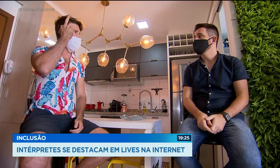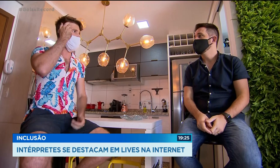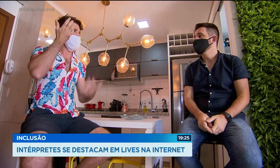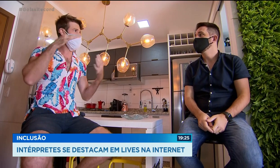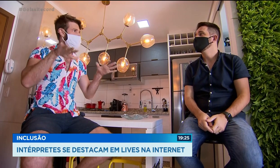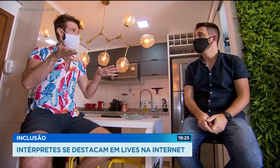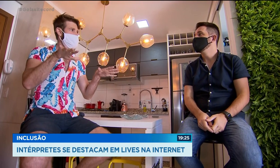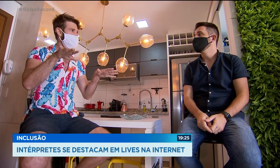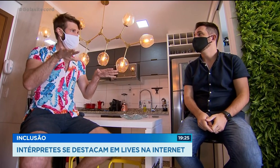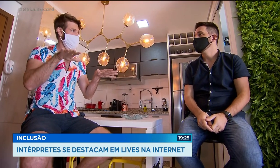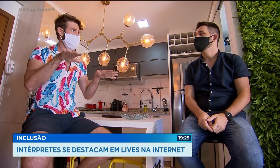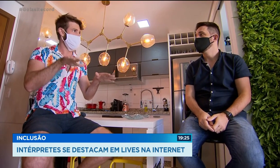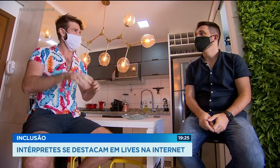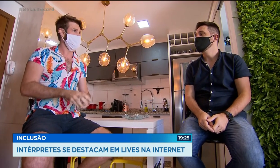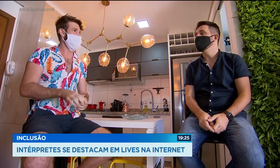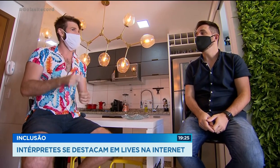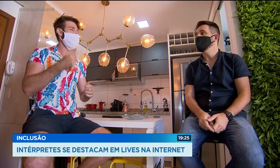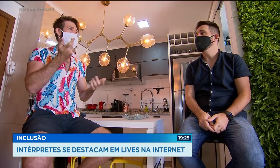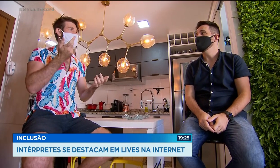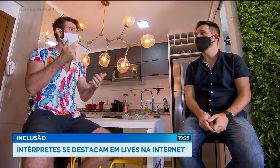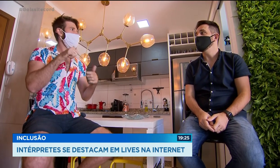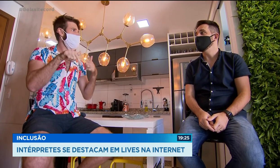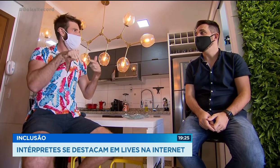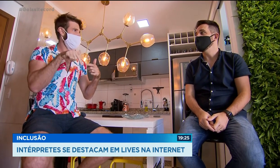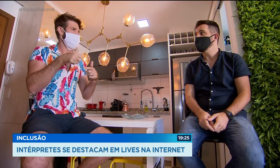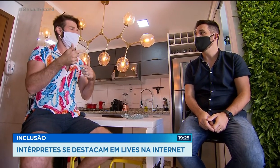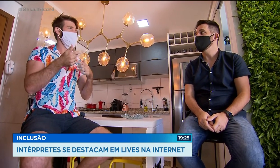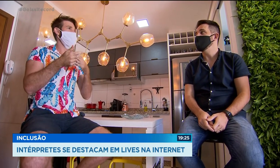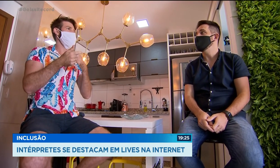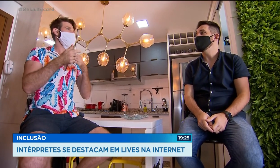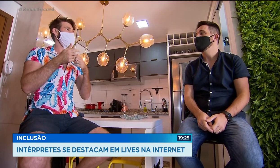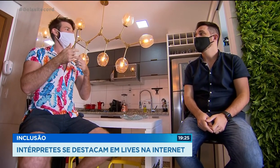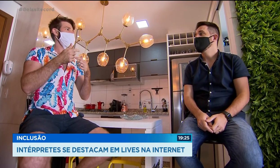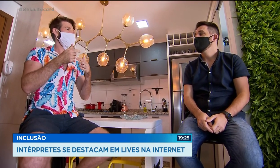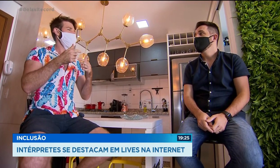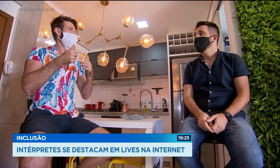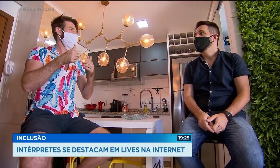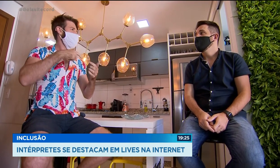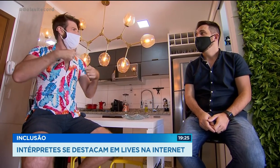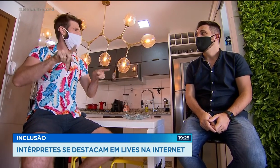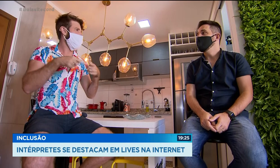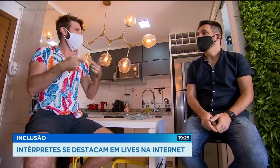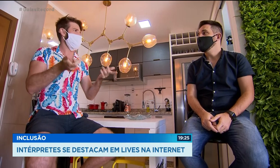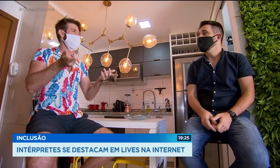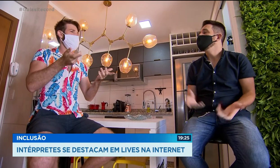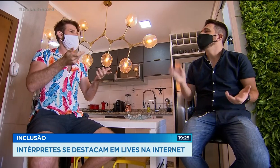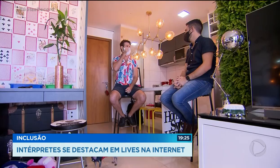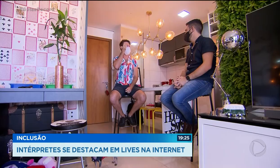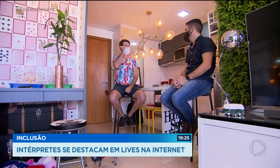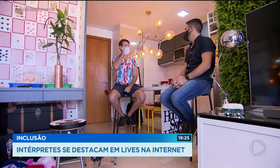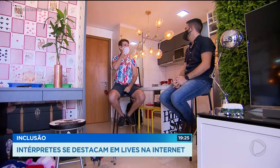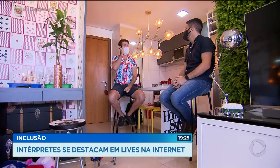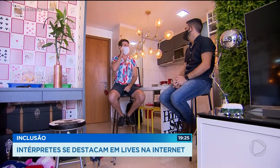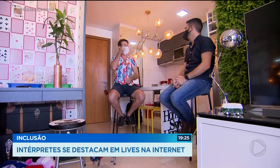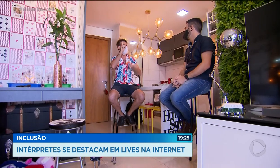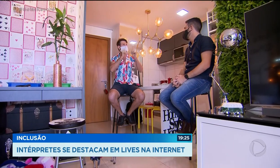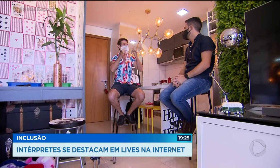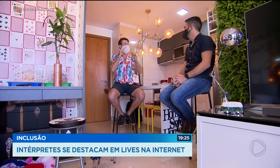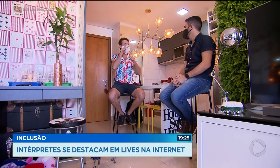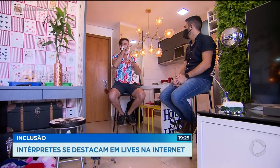reconheça a importância dos intérpretes e da maior divulgação da língua de sinais. Uma iniciativa que pode partir